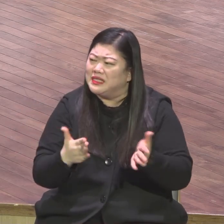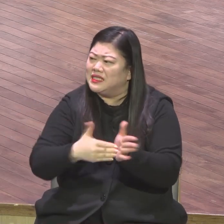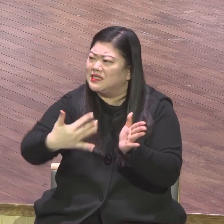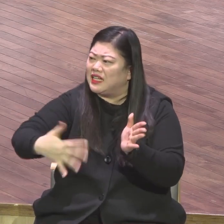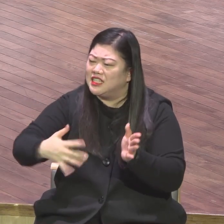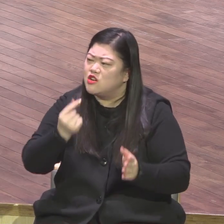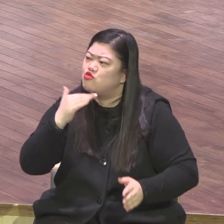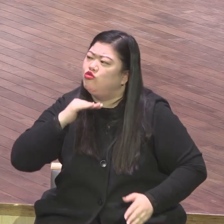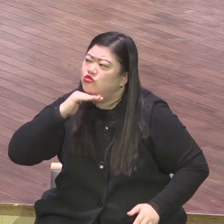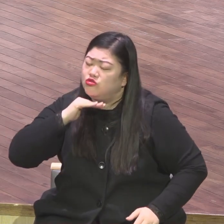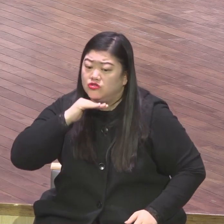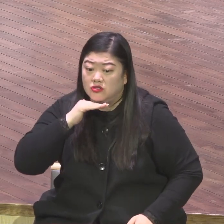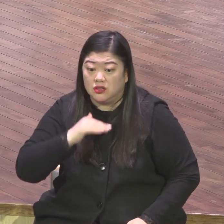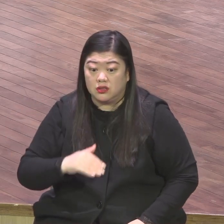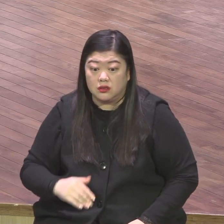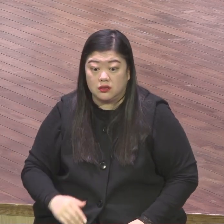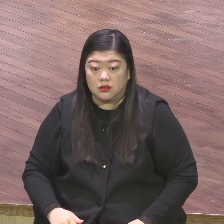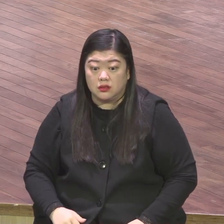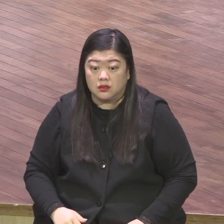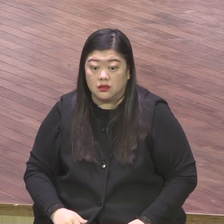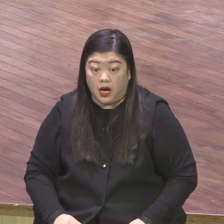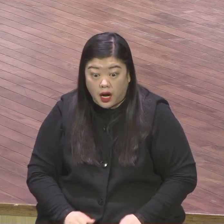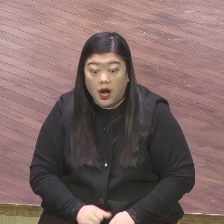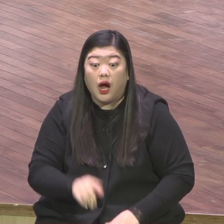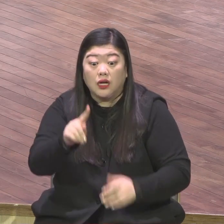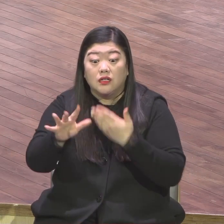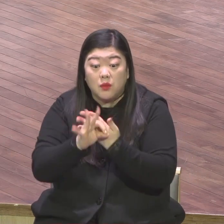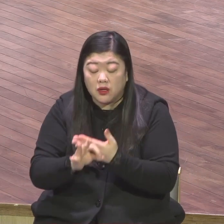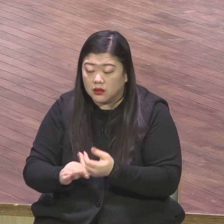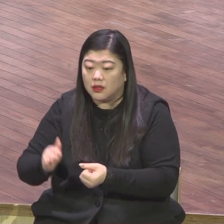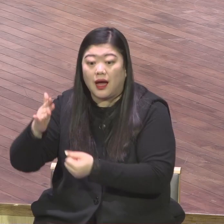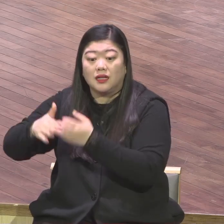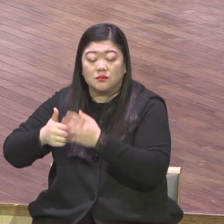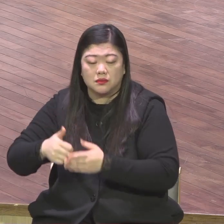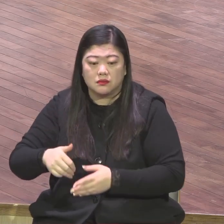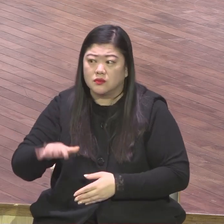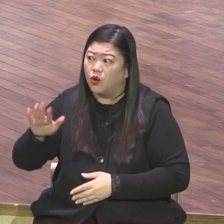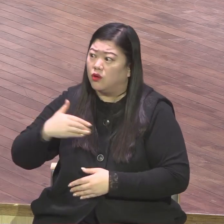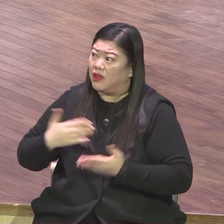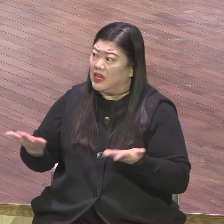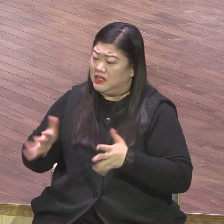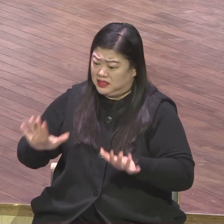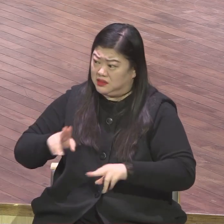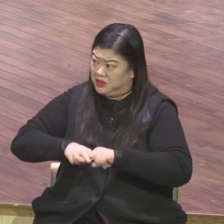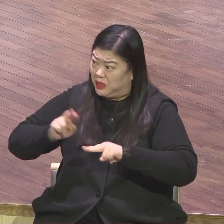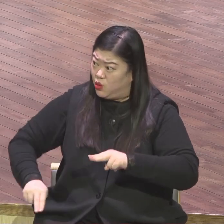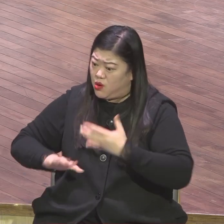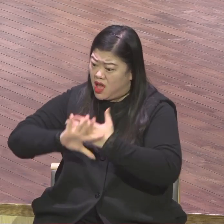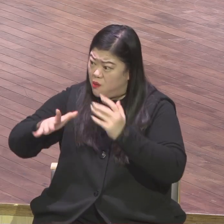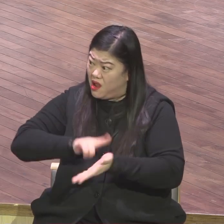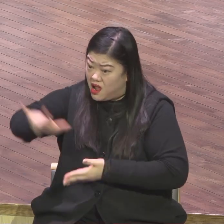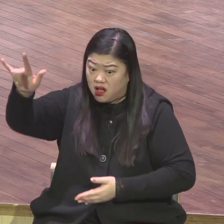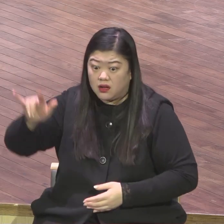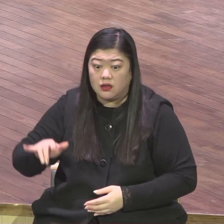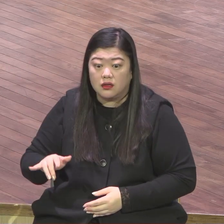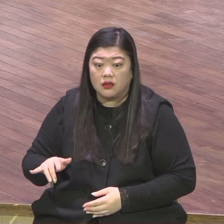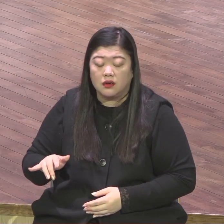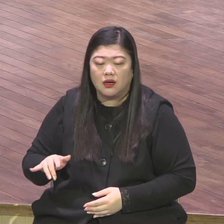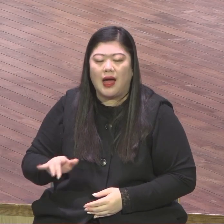선교사로 나가란 말이 아닙니다 하나님께서 우리에게 어떻게 사용하실지 잘 모릅니다 각자의 행편이 있습니다 하나님께서 각자의